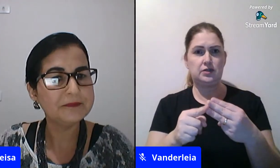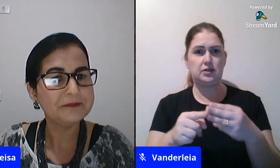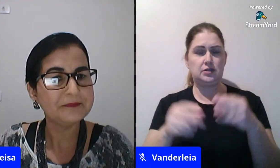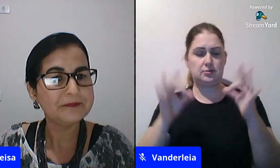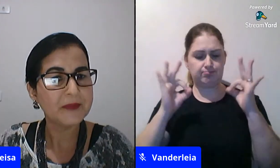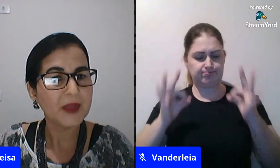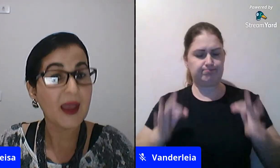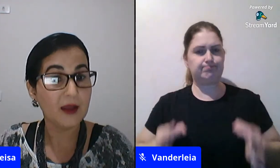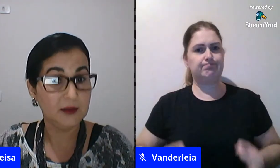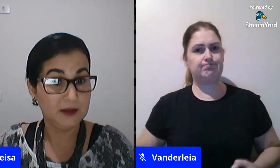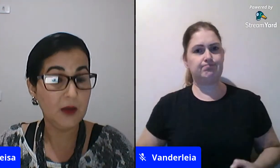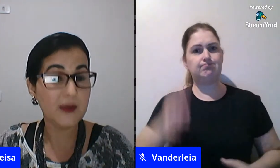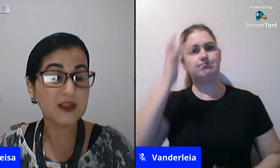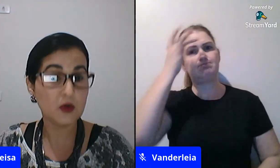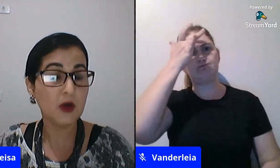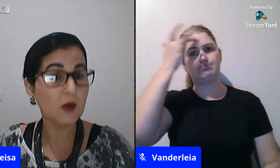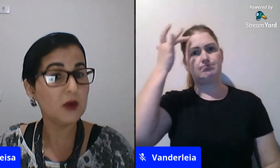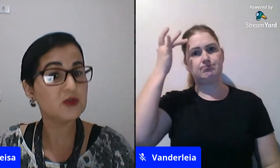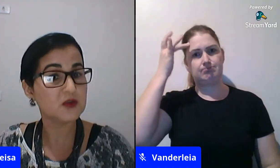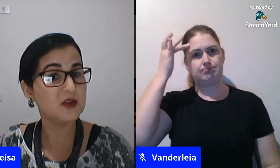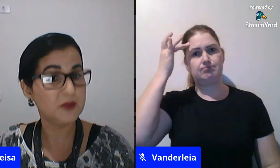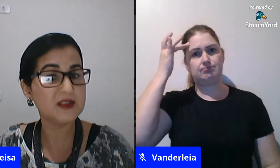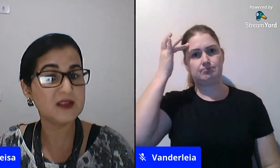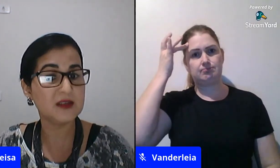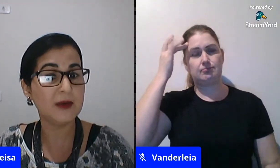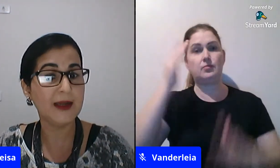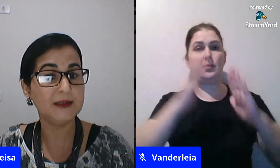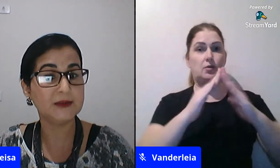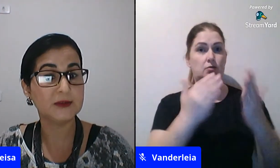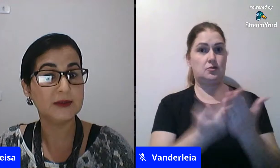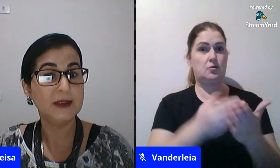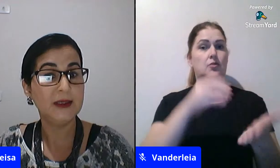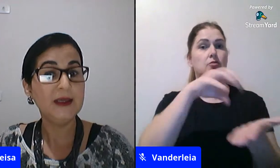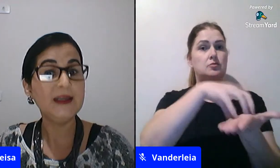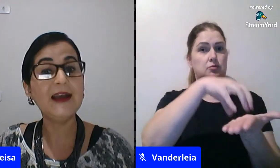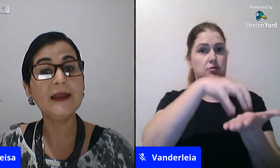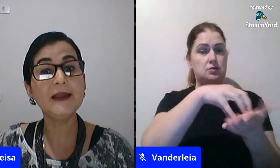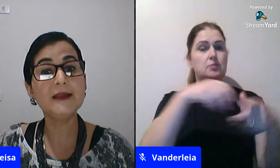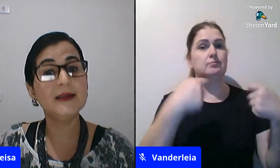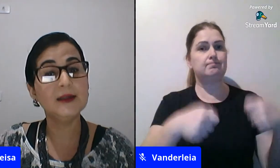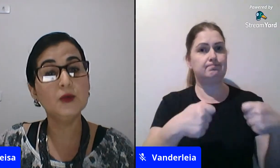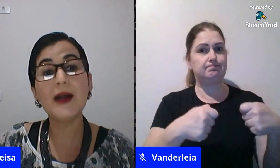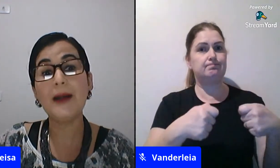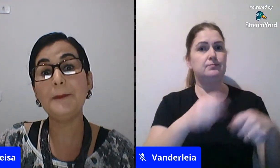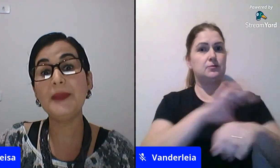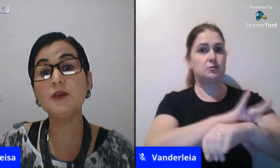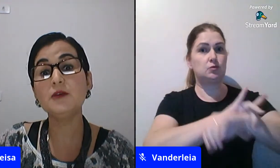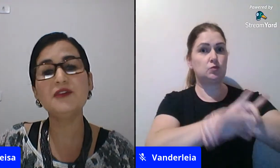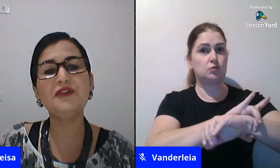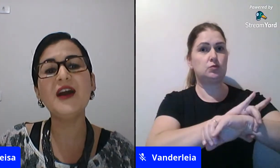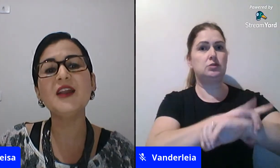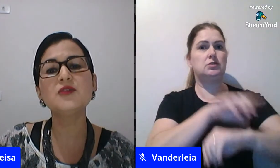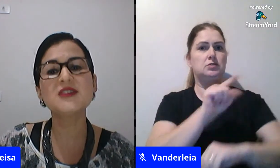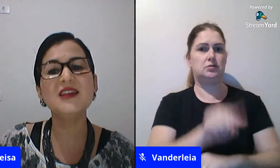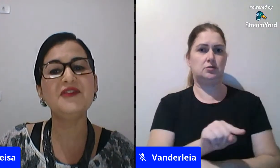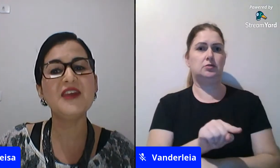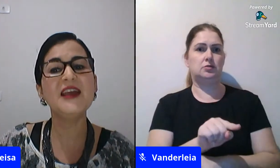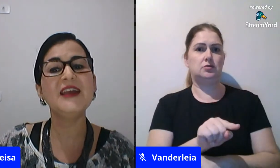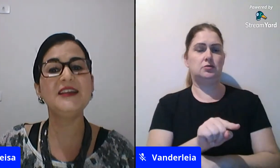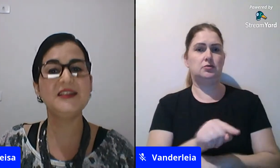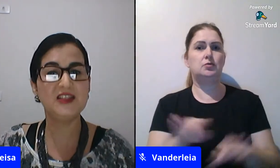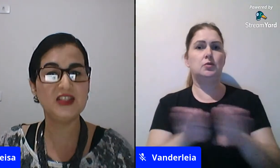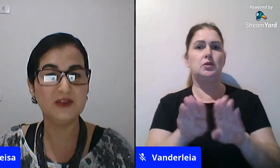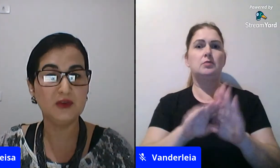humana. Então, a escola enquanto instituição precisa assegurar isso. E ainda, no capítulo que fala dos